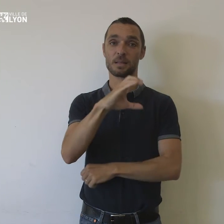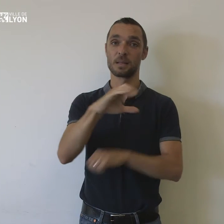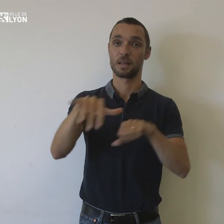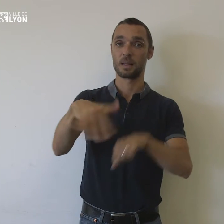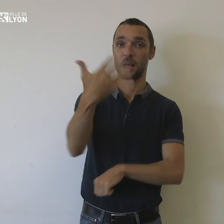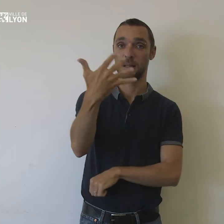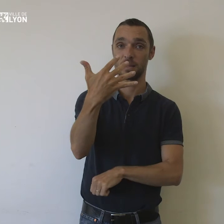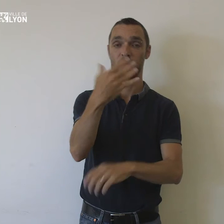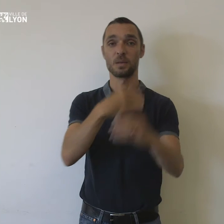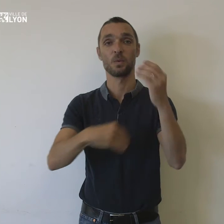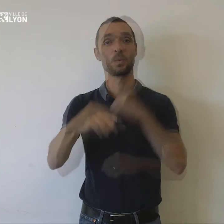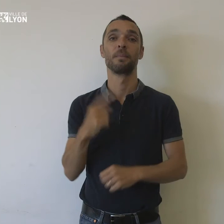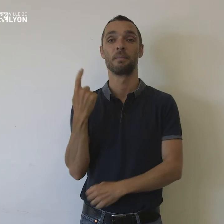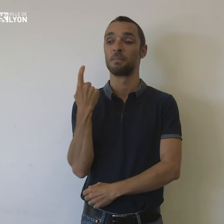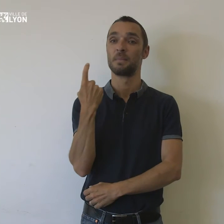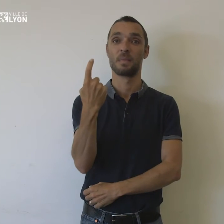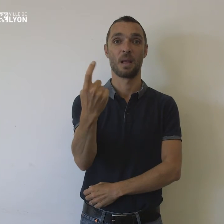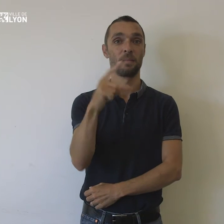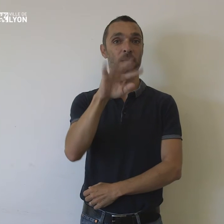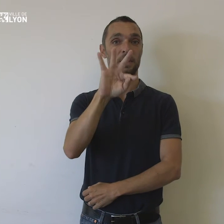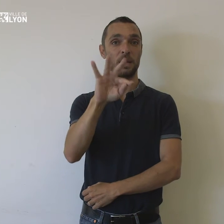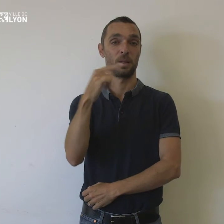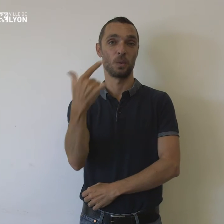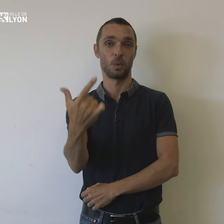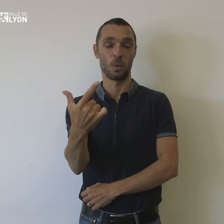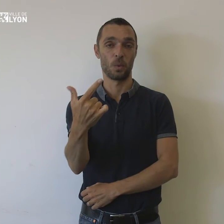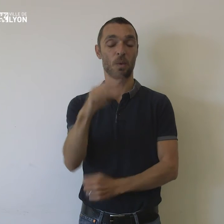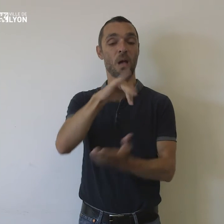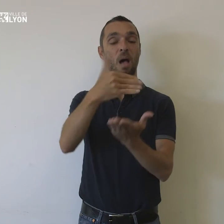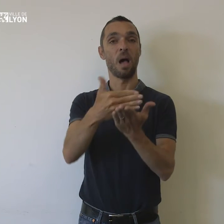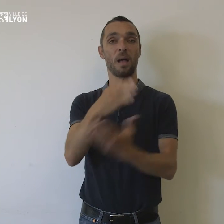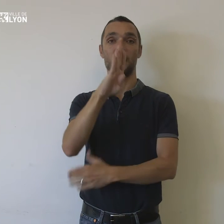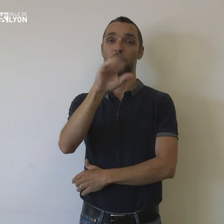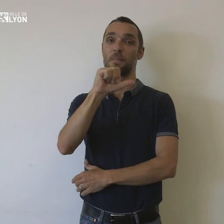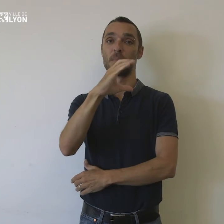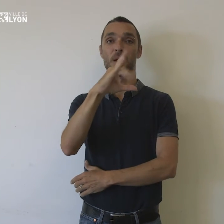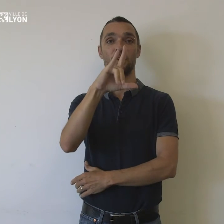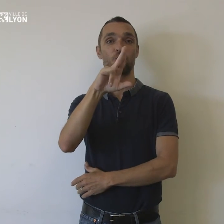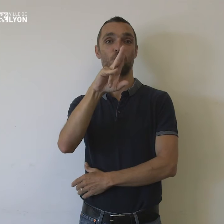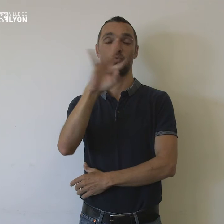et le tramway T2, arrêt Bachu, mairie du 8e.